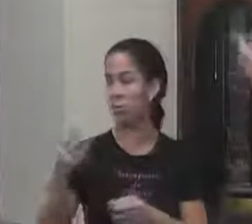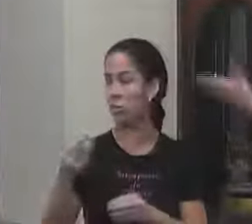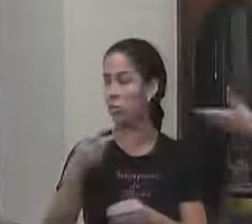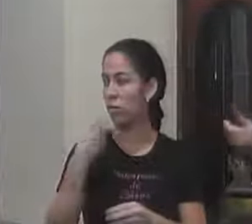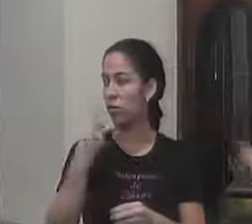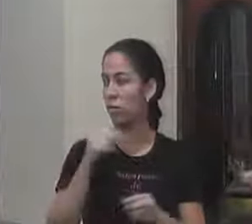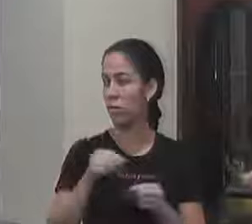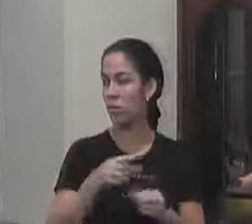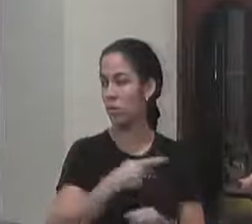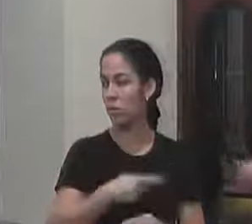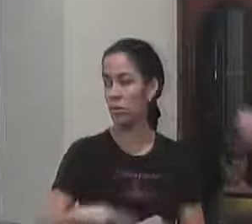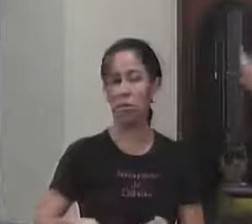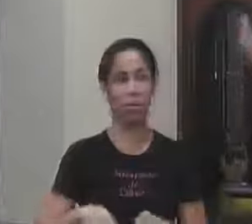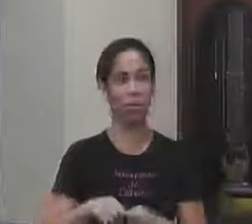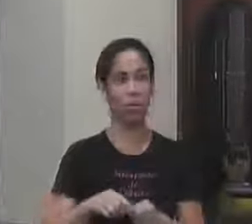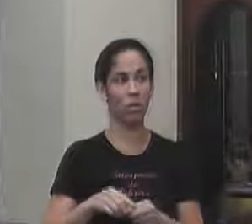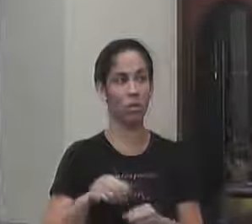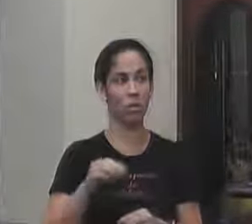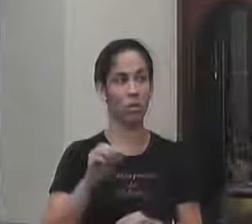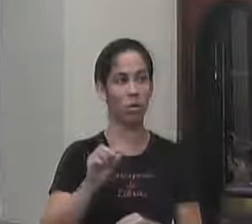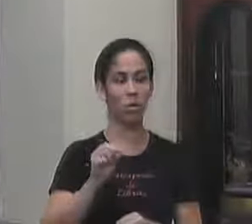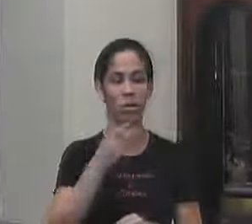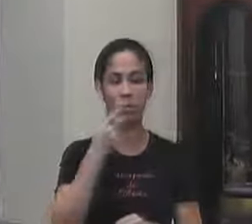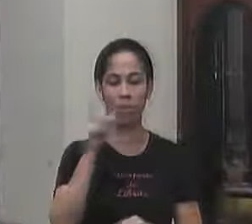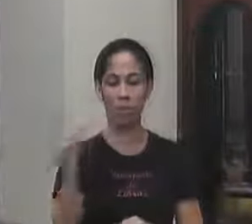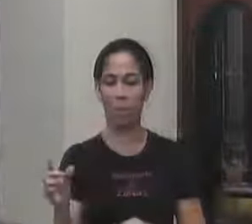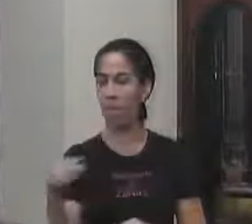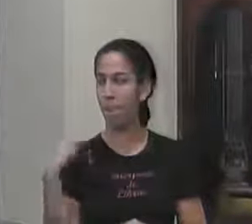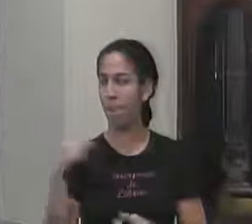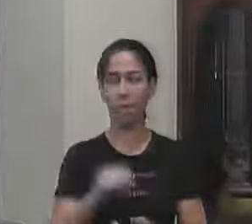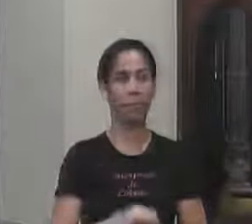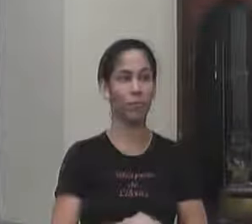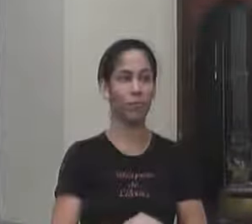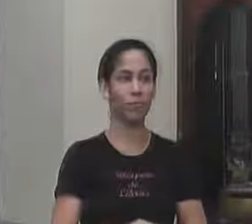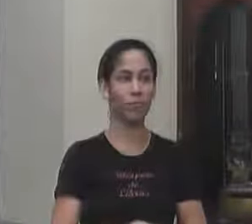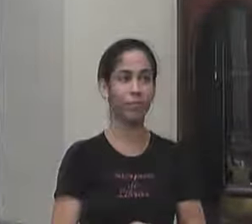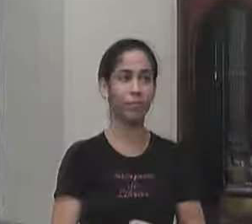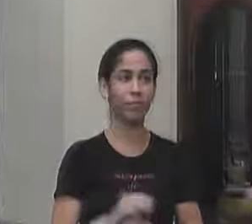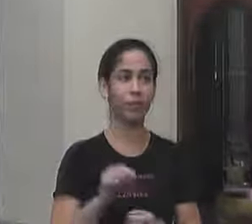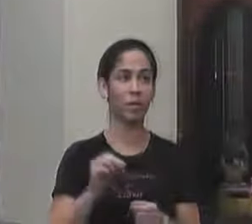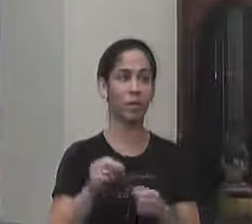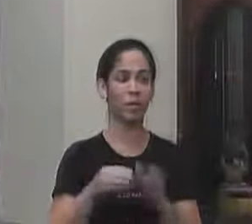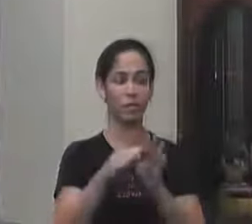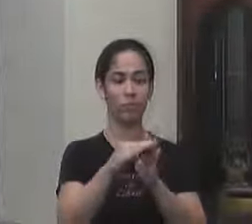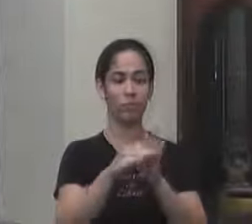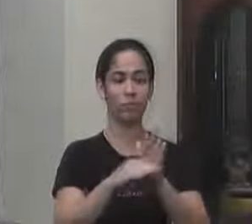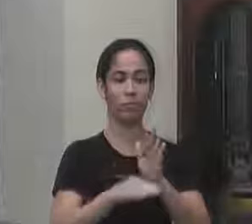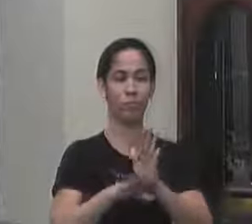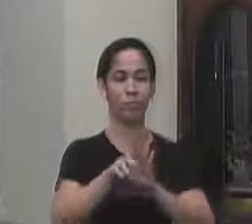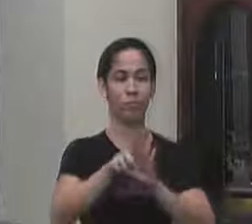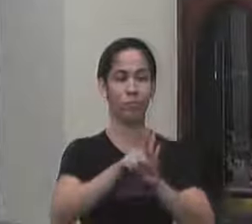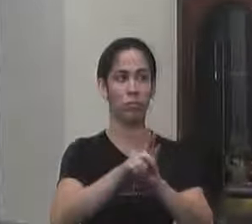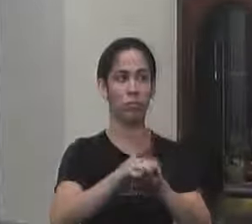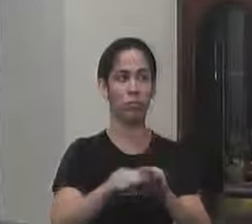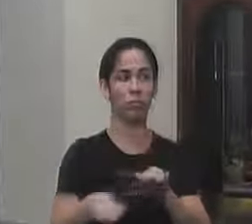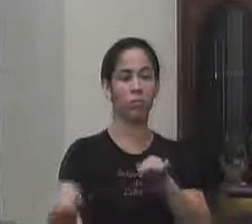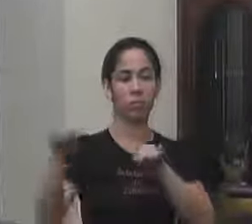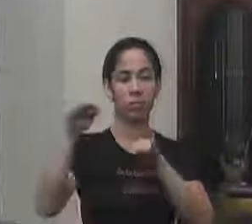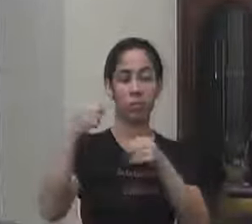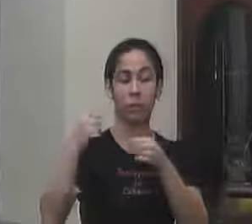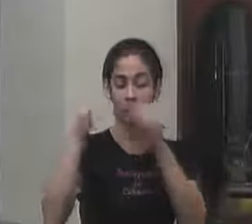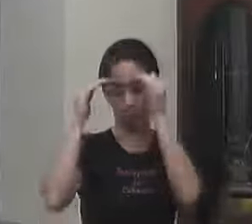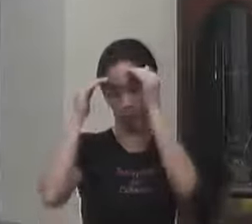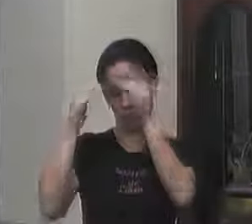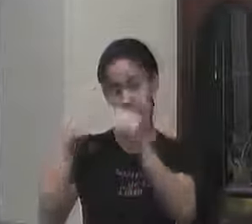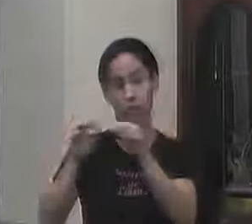vereador presidente falou e que você falou a gente segue uma determinação maior mas a gente trabalha